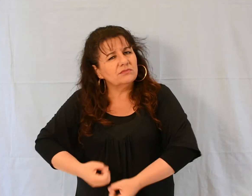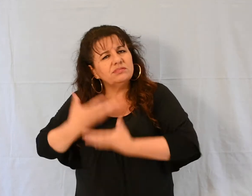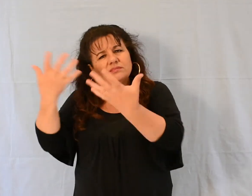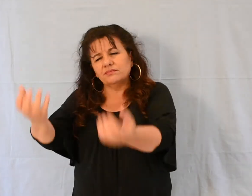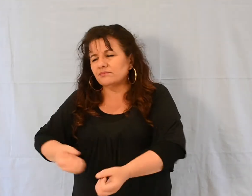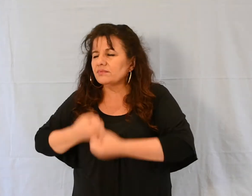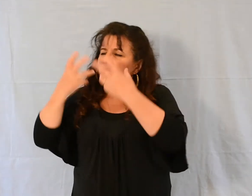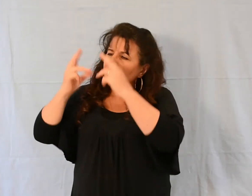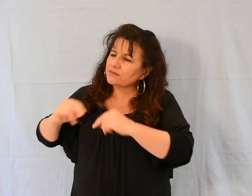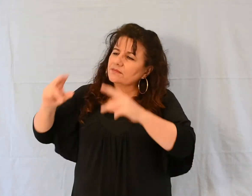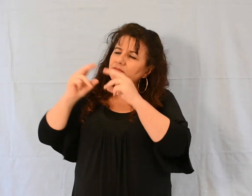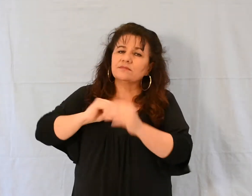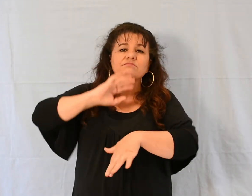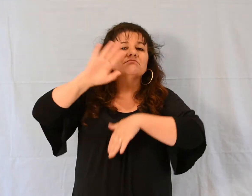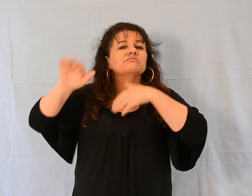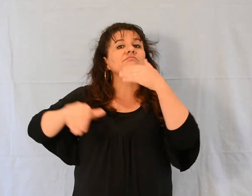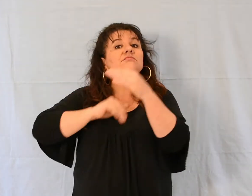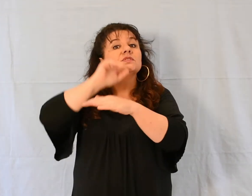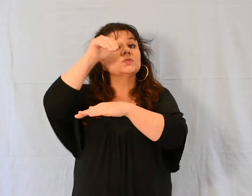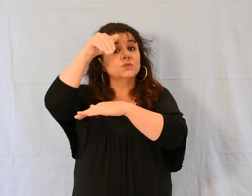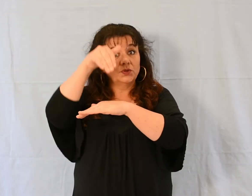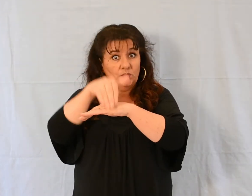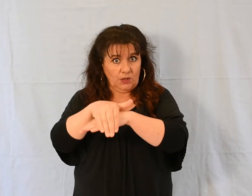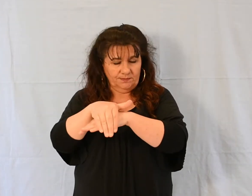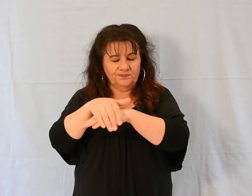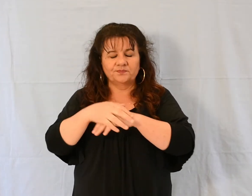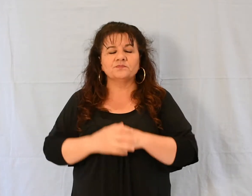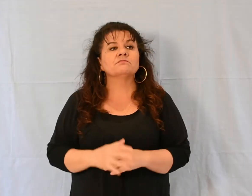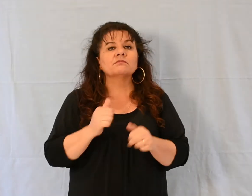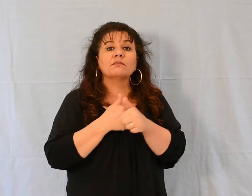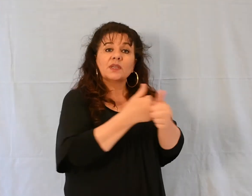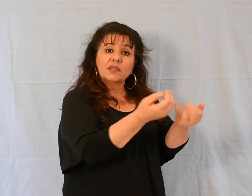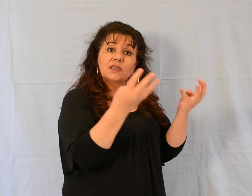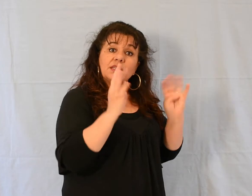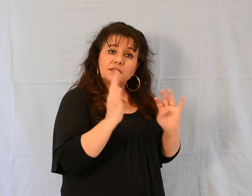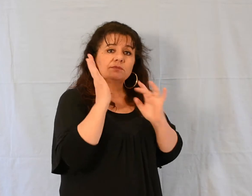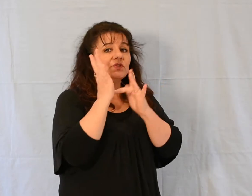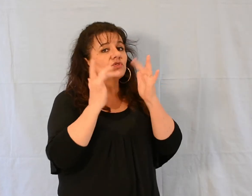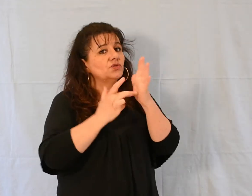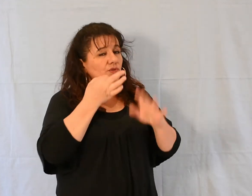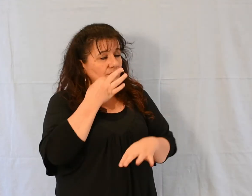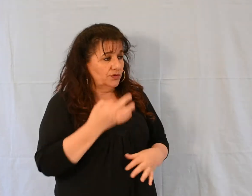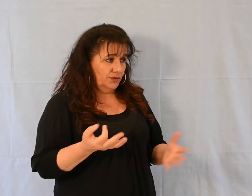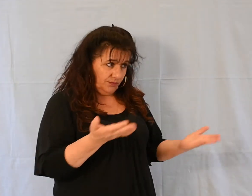Le soir venu, Jésus dit à ses disciples, Passons sur l'autre rive.